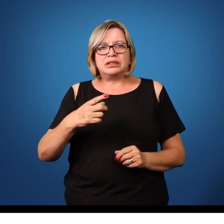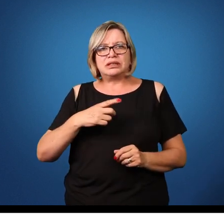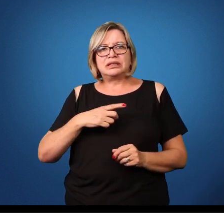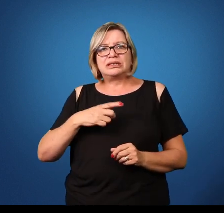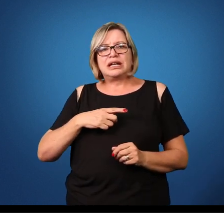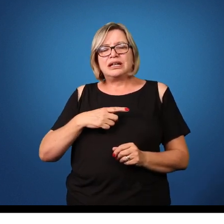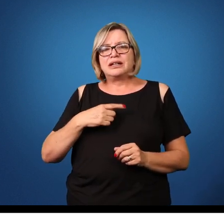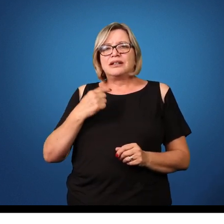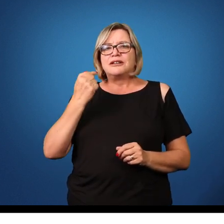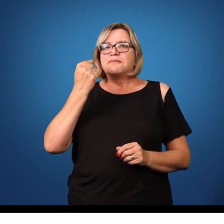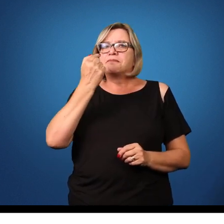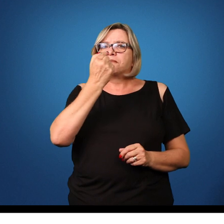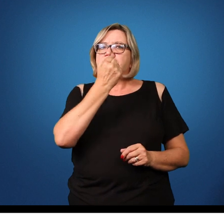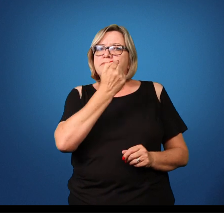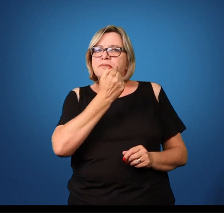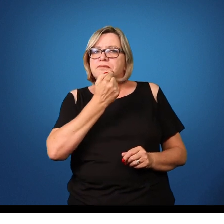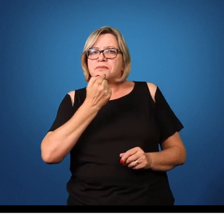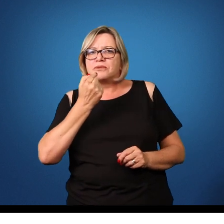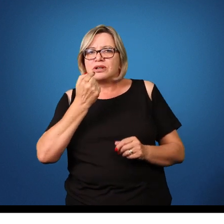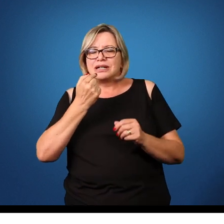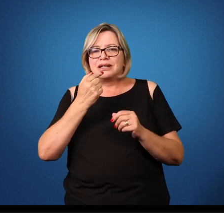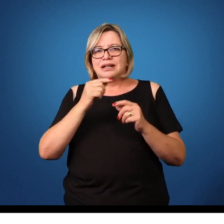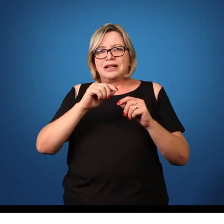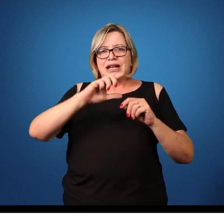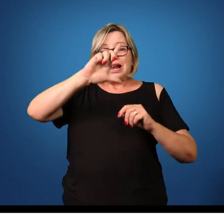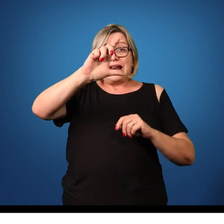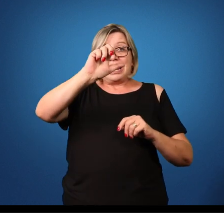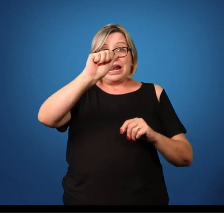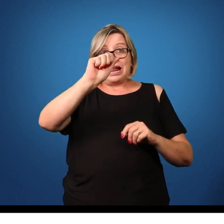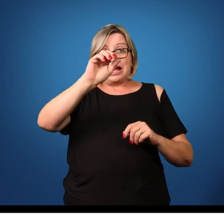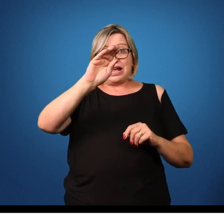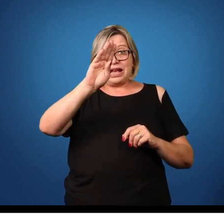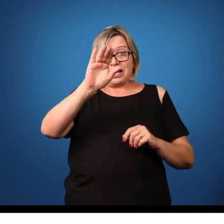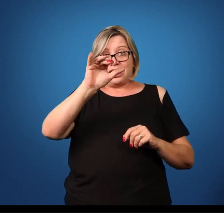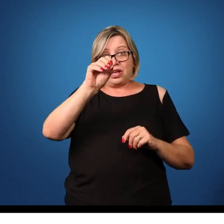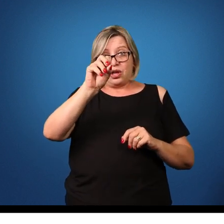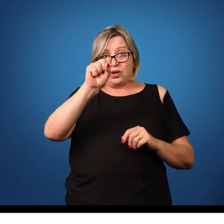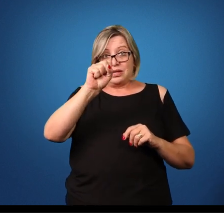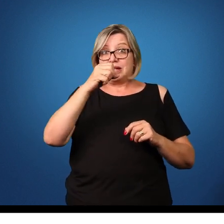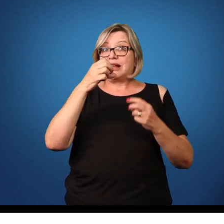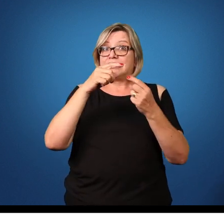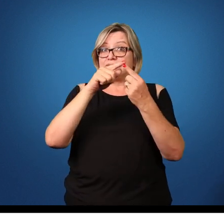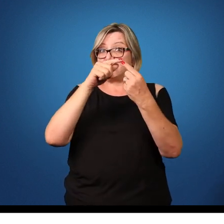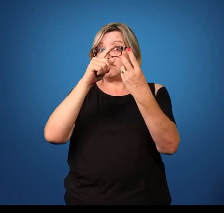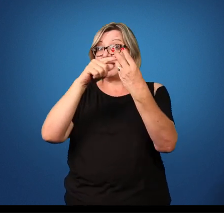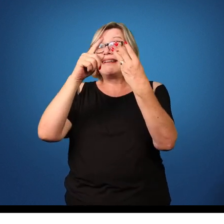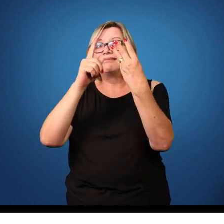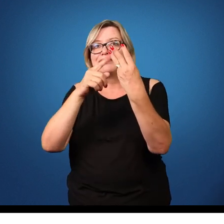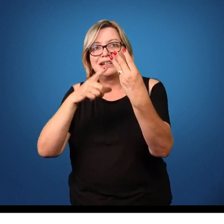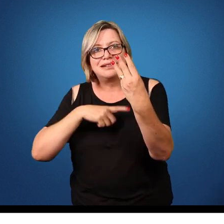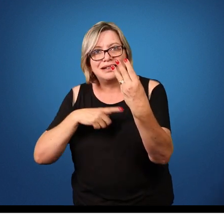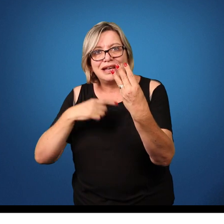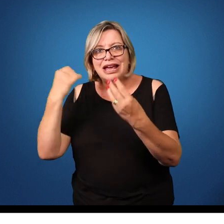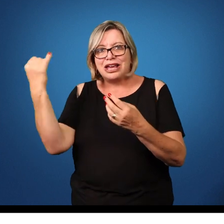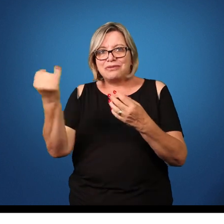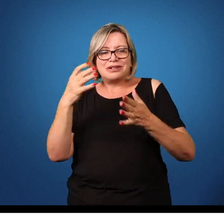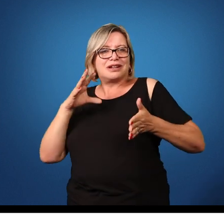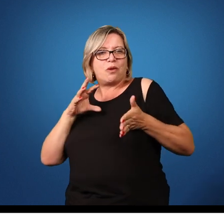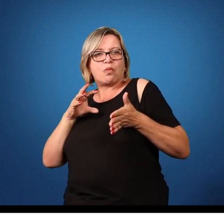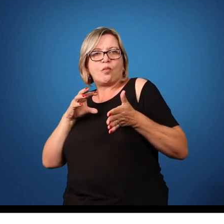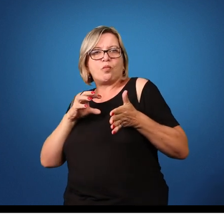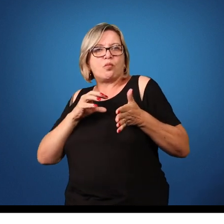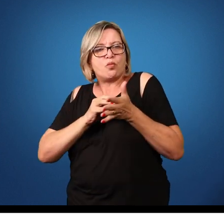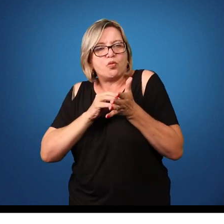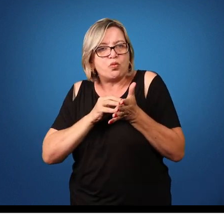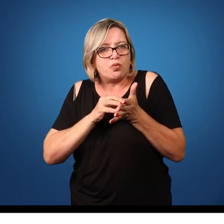vestíbulo bucal, com três lábios muito fortes. Essa região é importante para o parasito se aderir à mucosa intestinal do